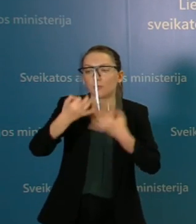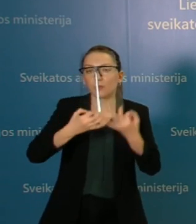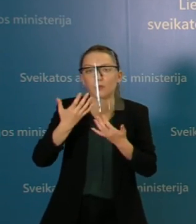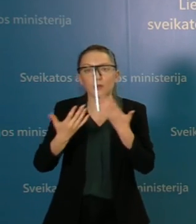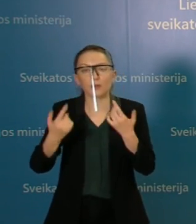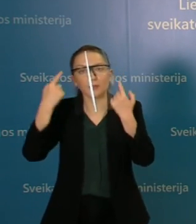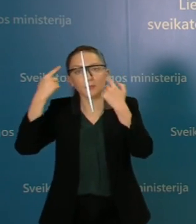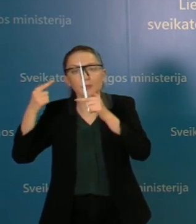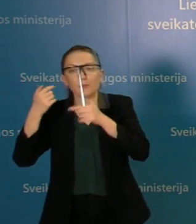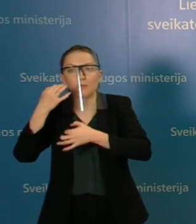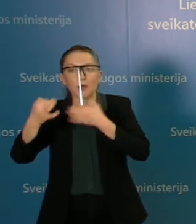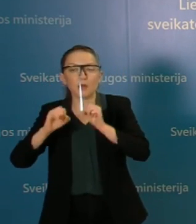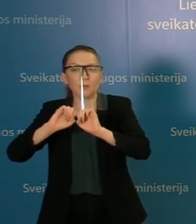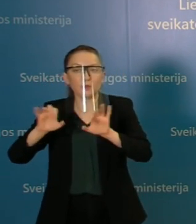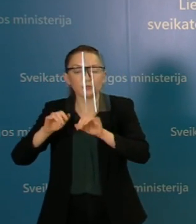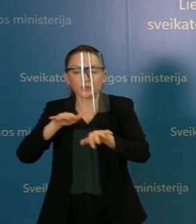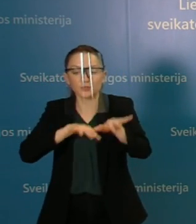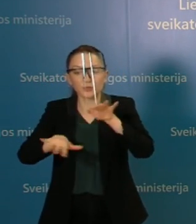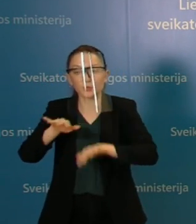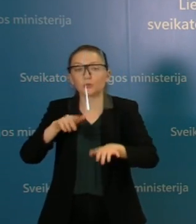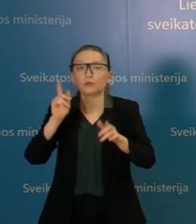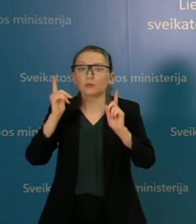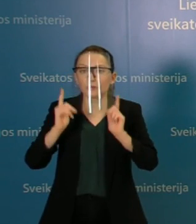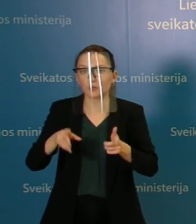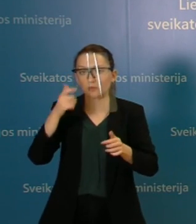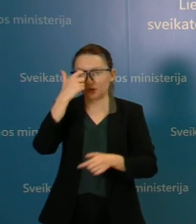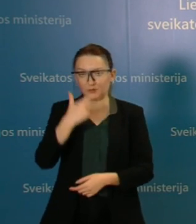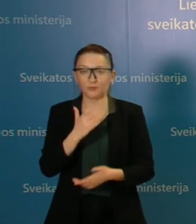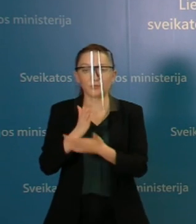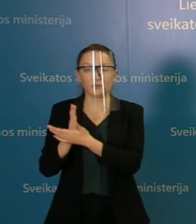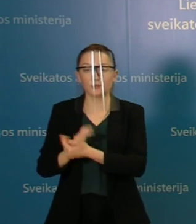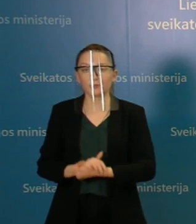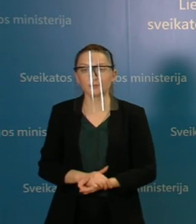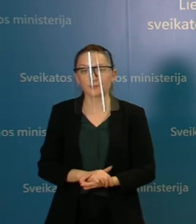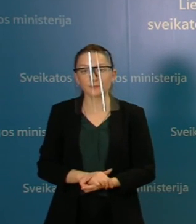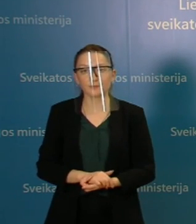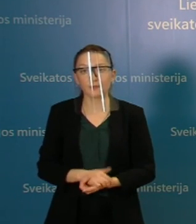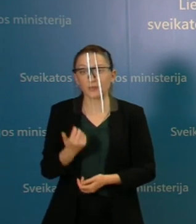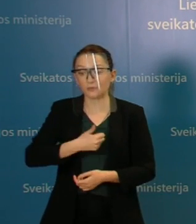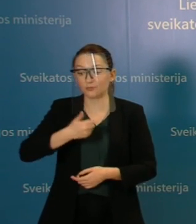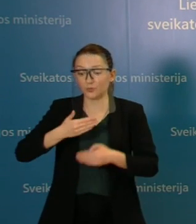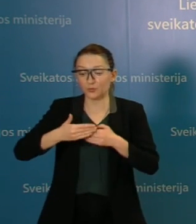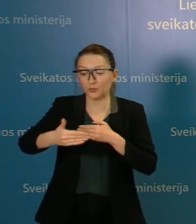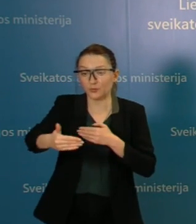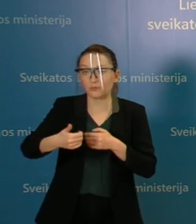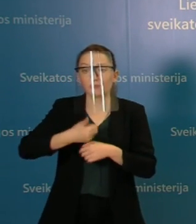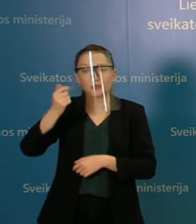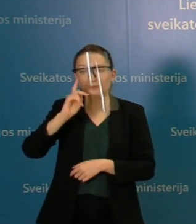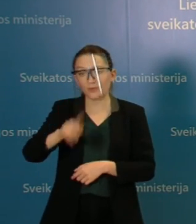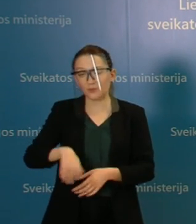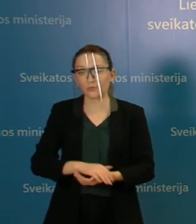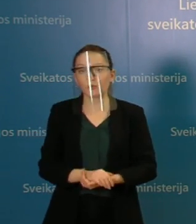kitokiu būdu paaiškinti, kad situacija yra tikrai labai rimta. Ir nepanašu, kad jinai ir timiausių metų gerėtų,